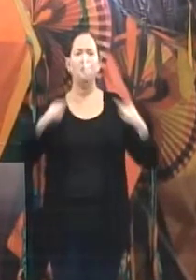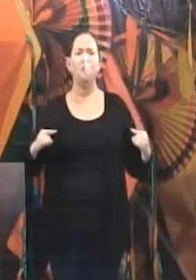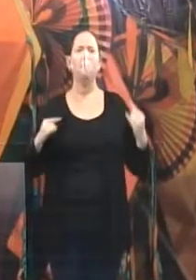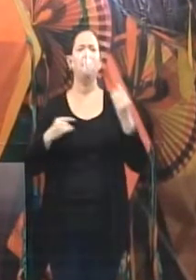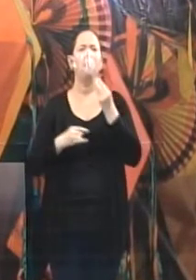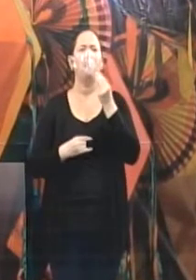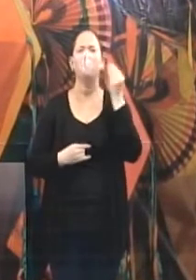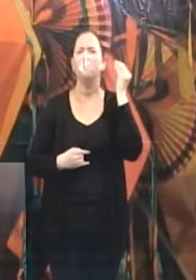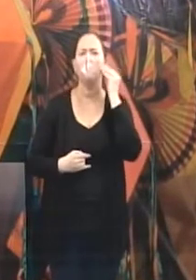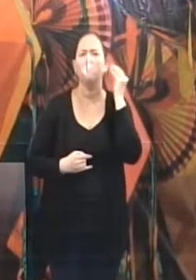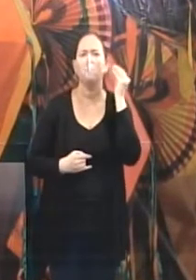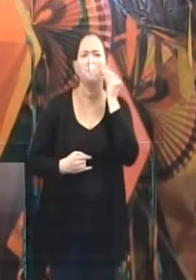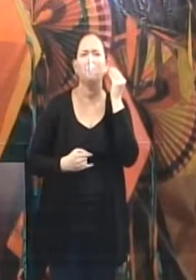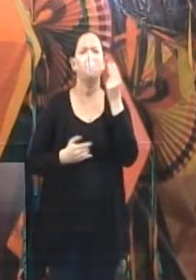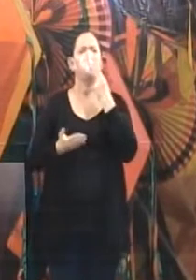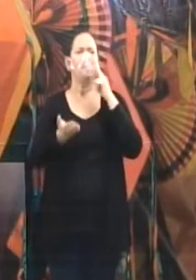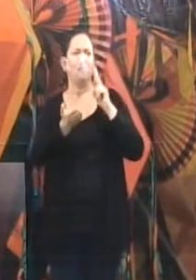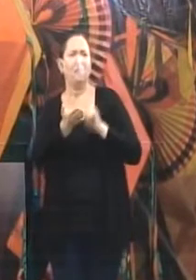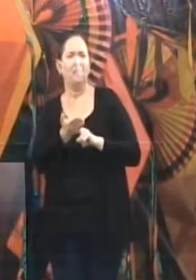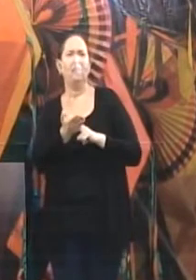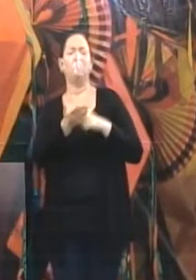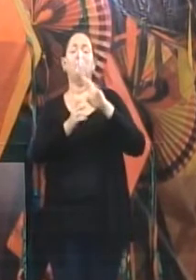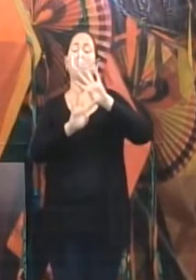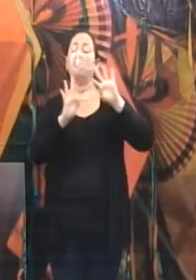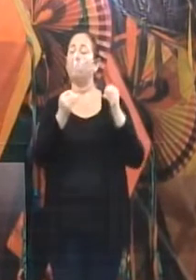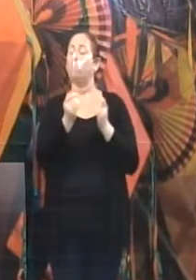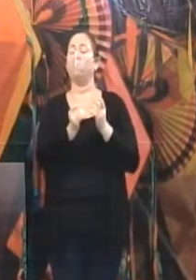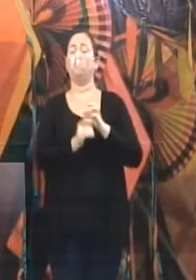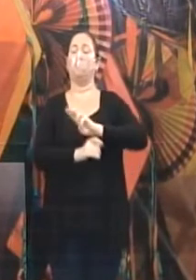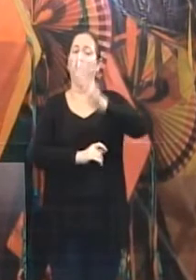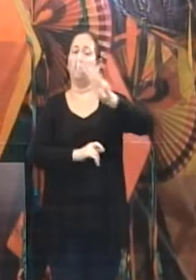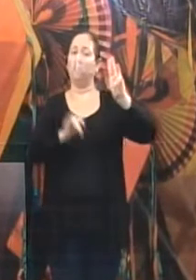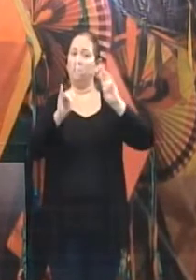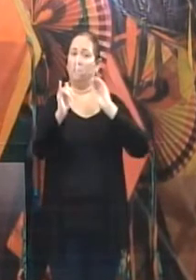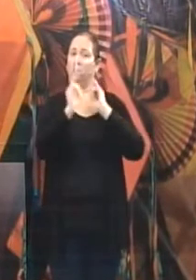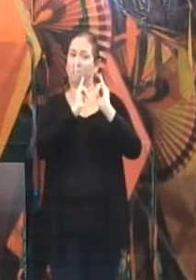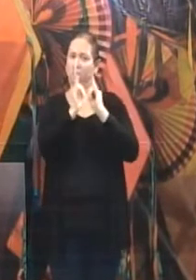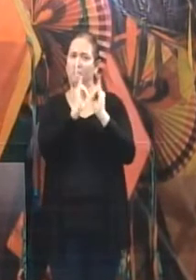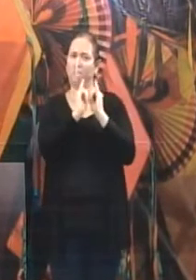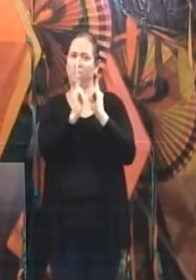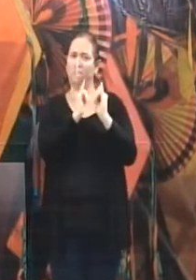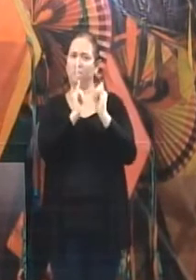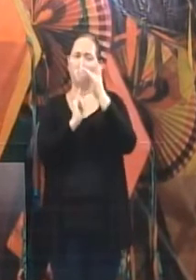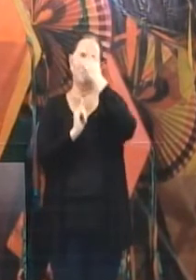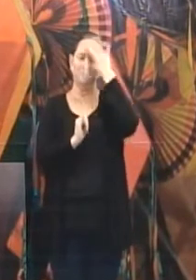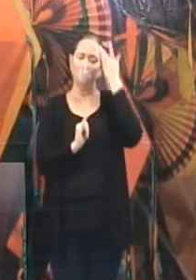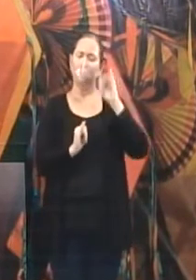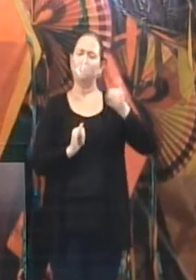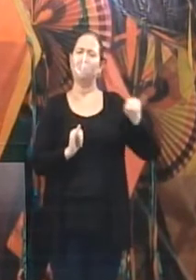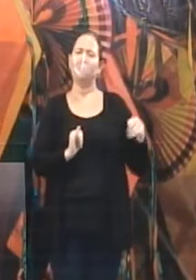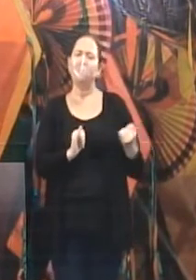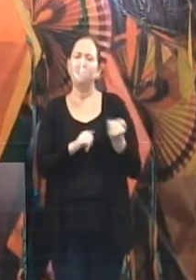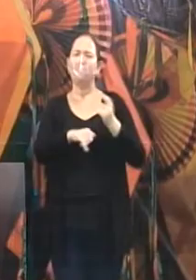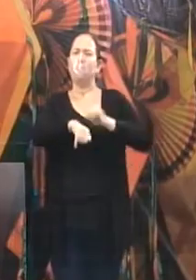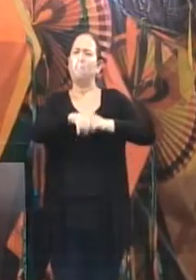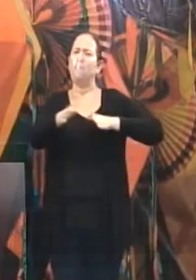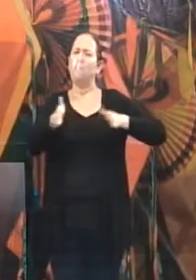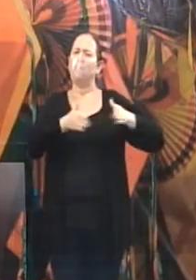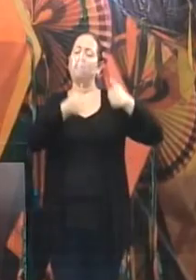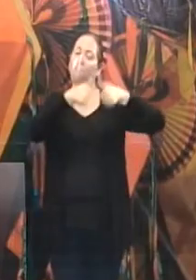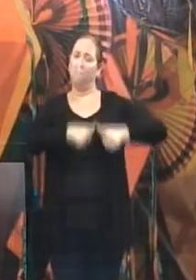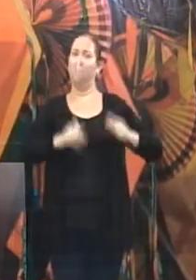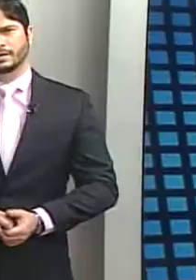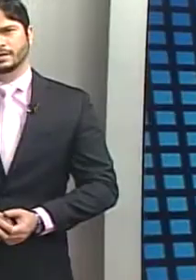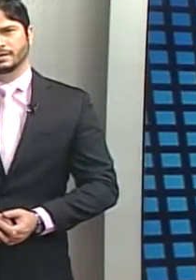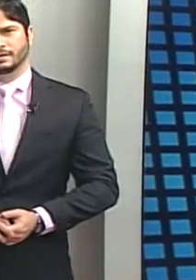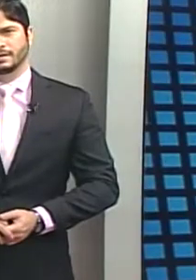correio virtual, tudo por meio das redes sociais para que as pessoas curtam esse momento sem sair de casa.